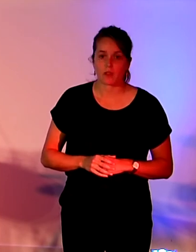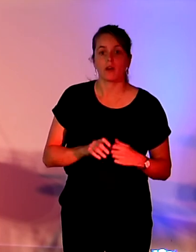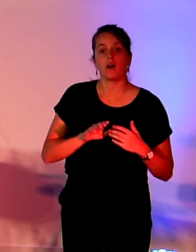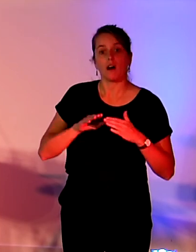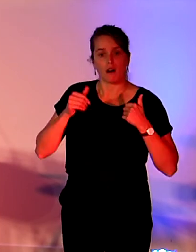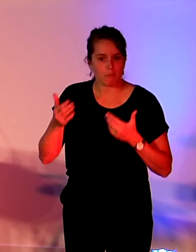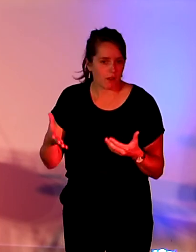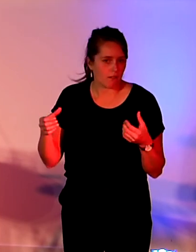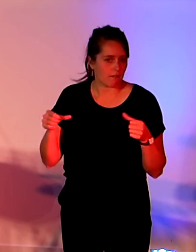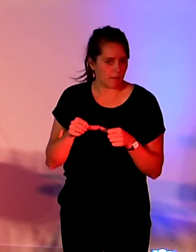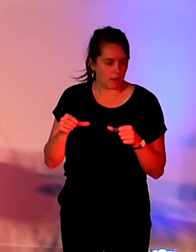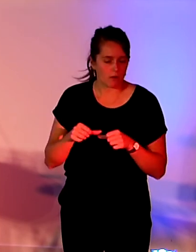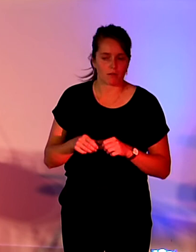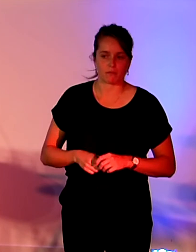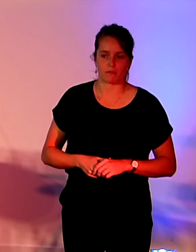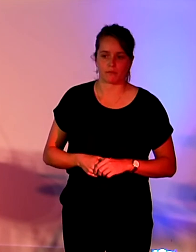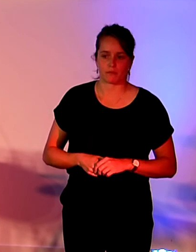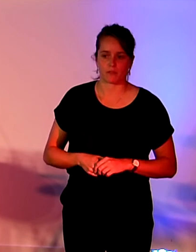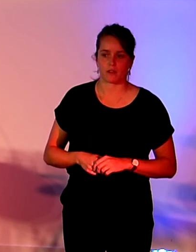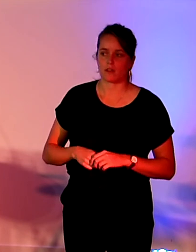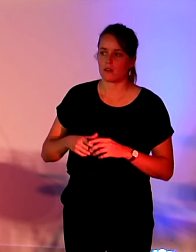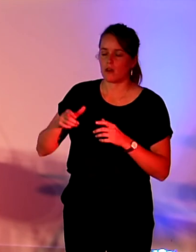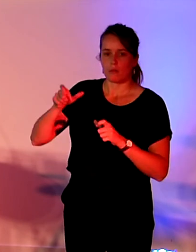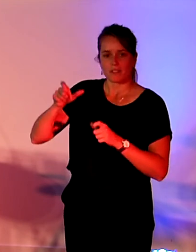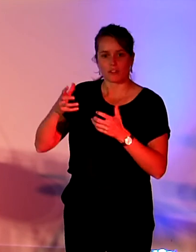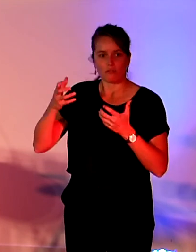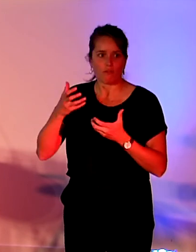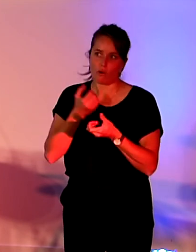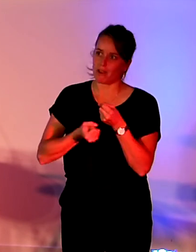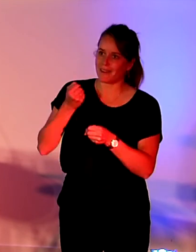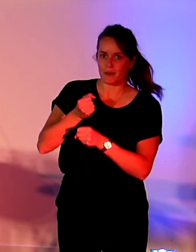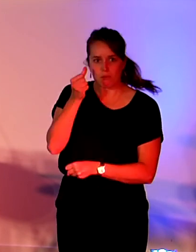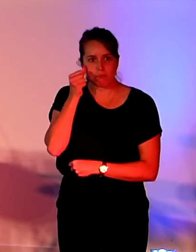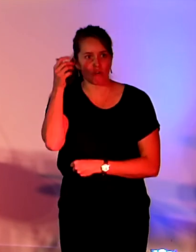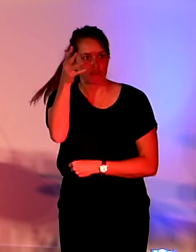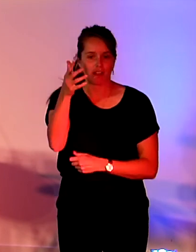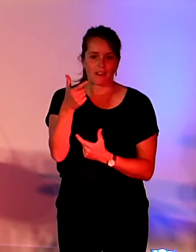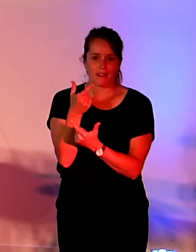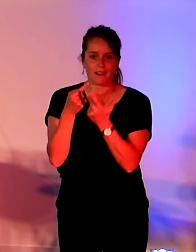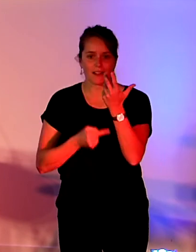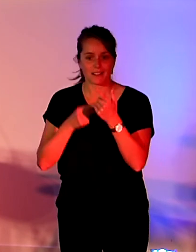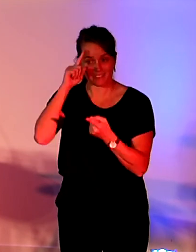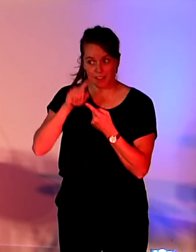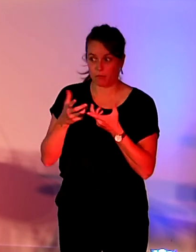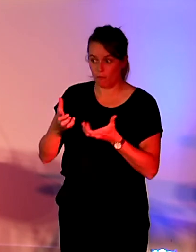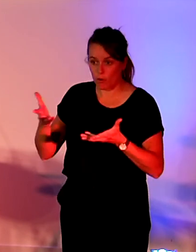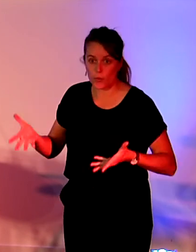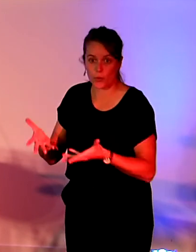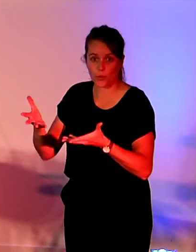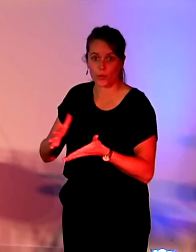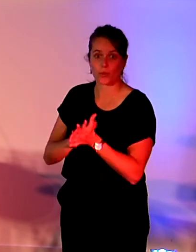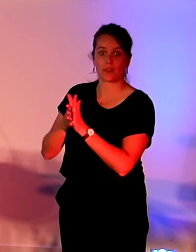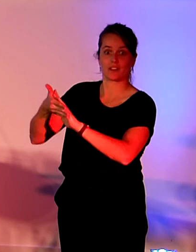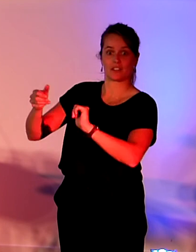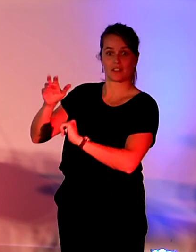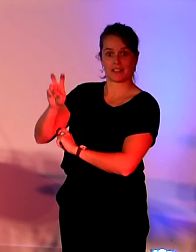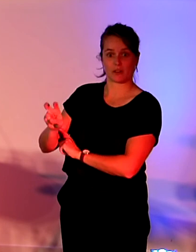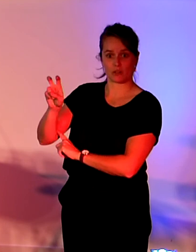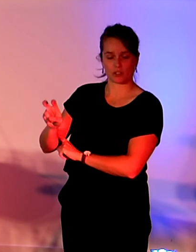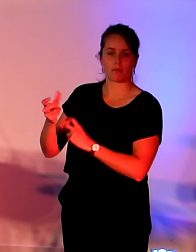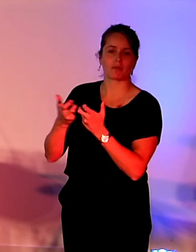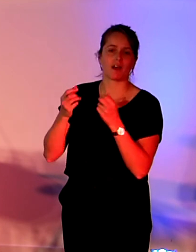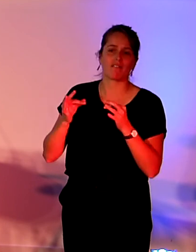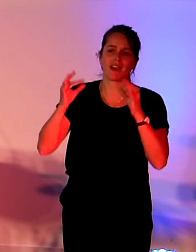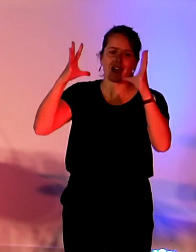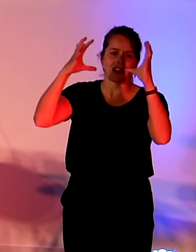soutien des porteurs de projets, de solutions innovantes au service de la transition écologique, notamment en matière de cloud